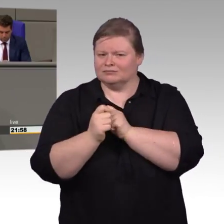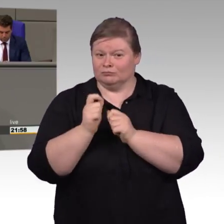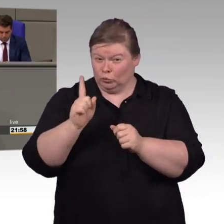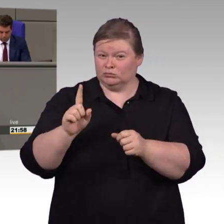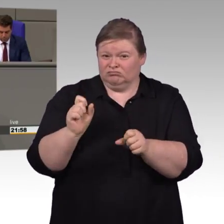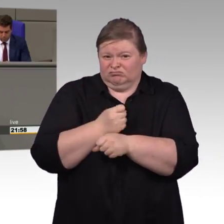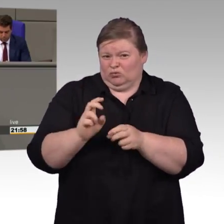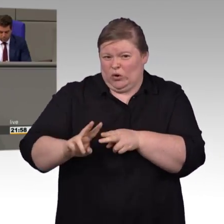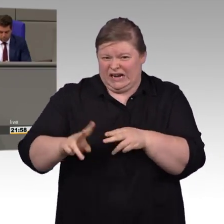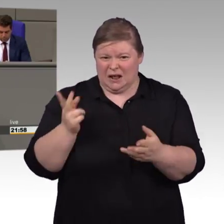Betroffenen zuhören.